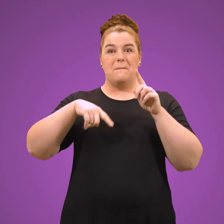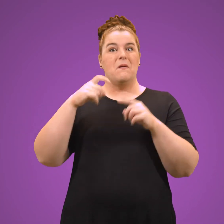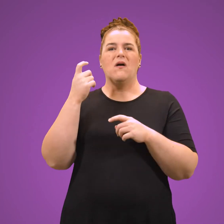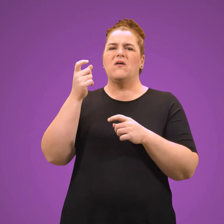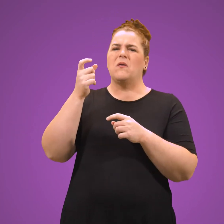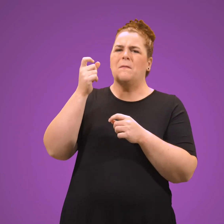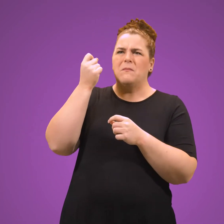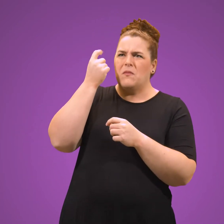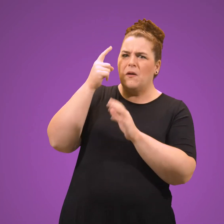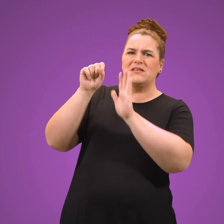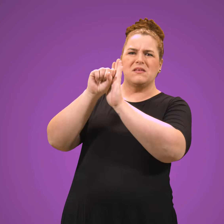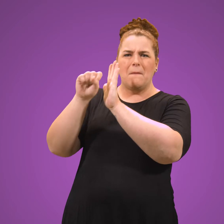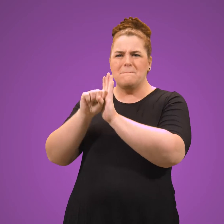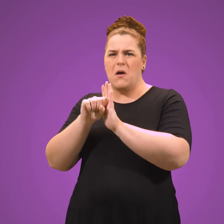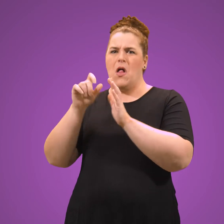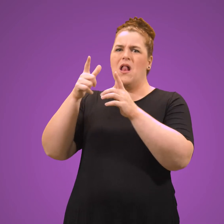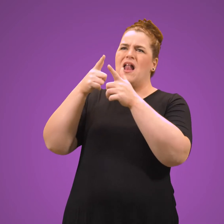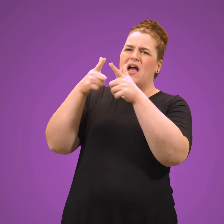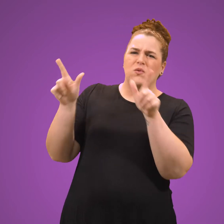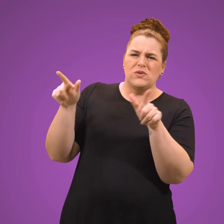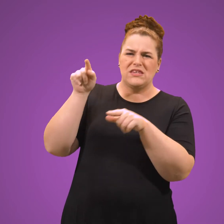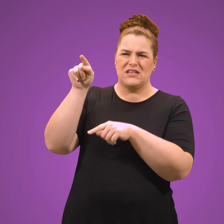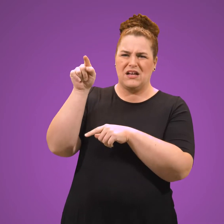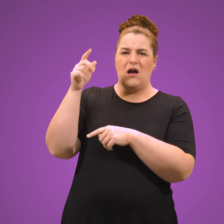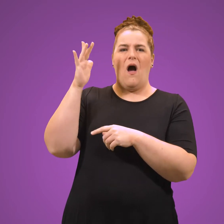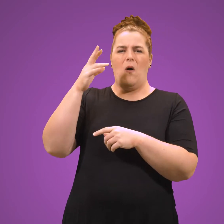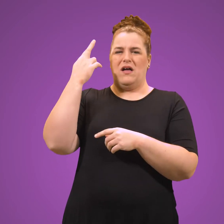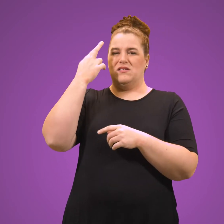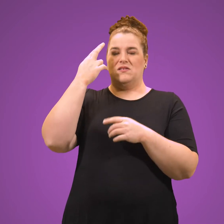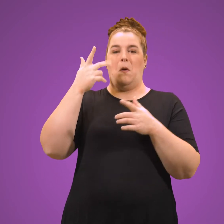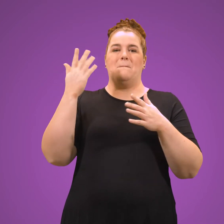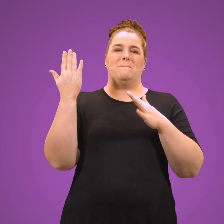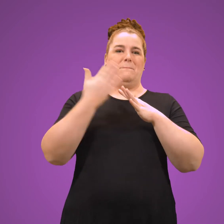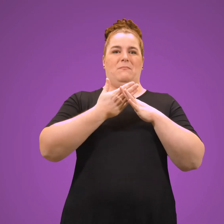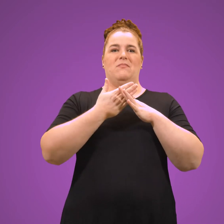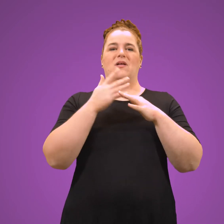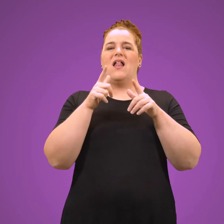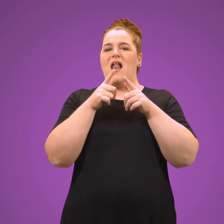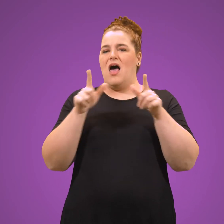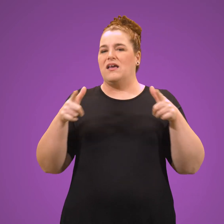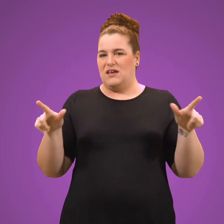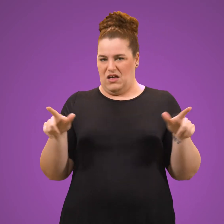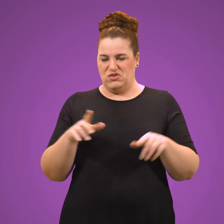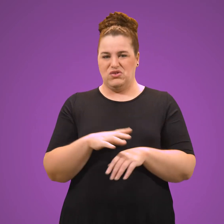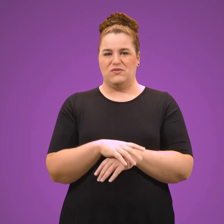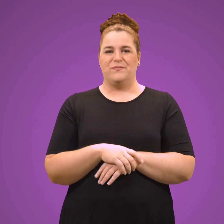'incapacité de comprendre les symboles linguistiques en raison de perturbations du langage